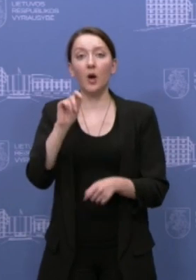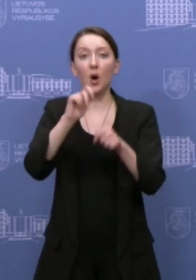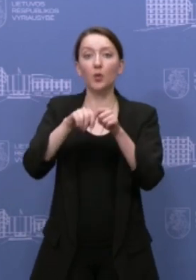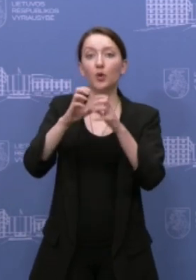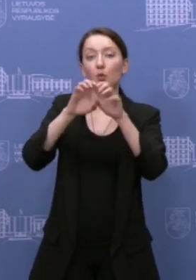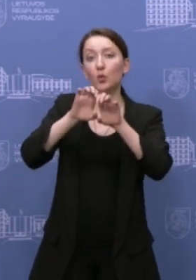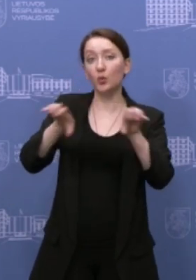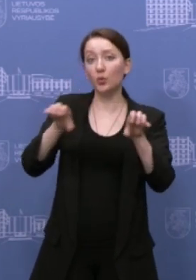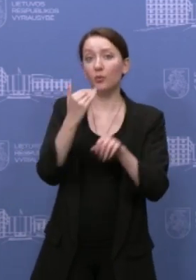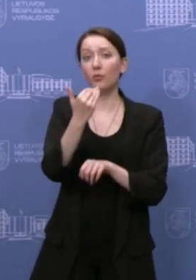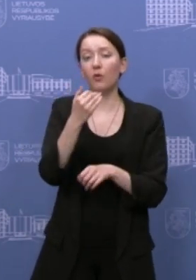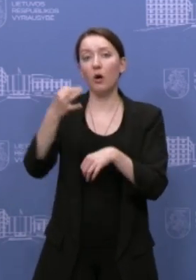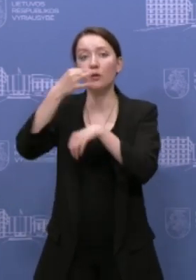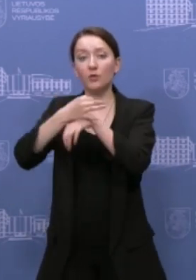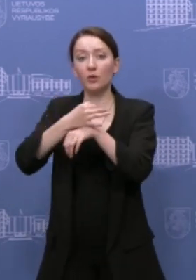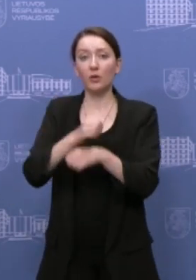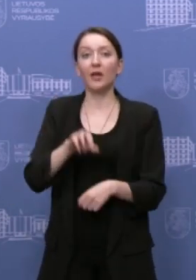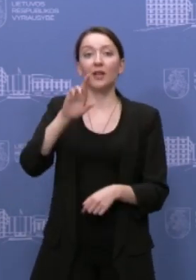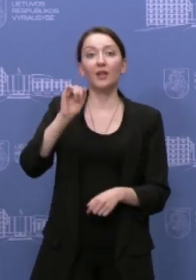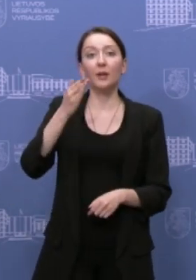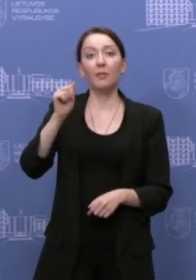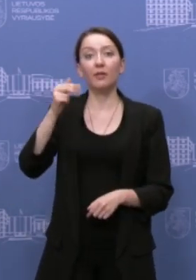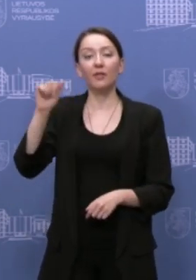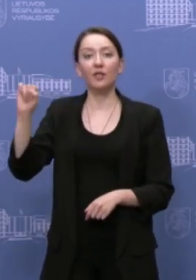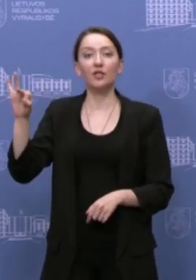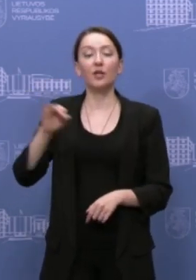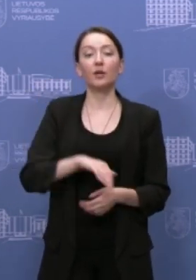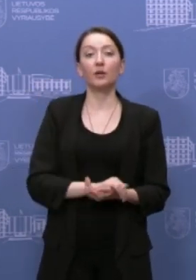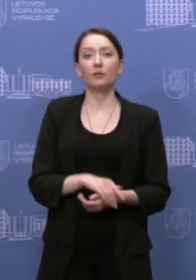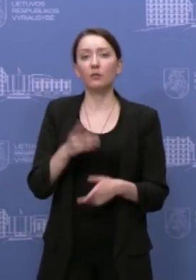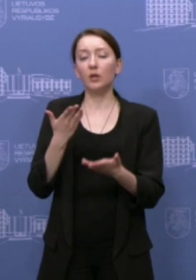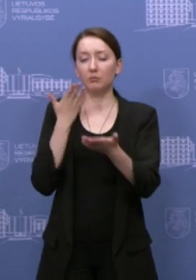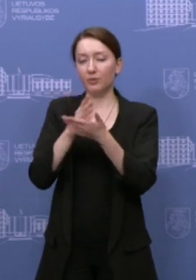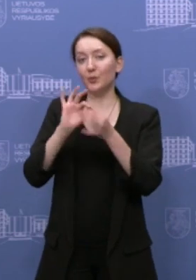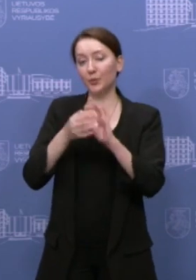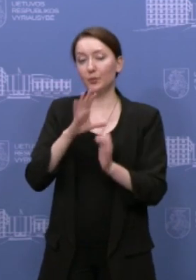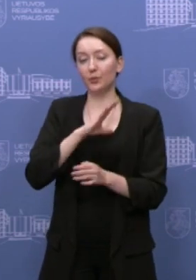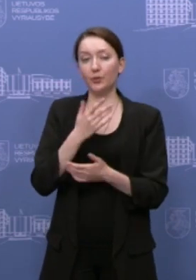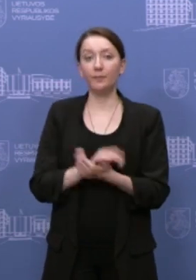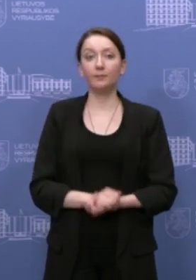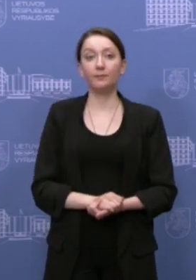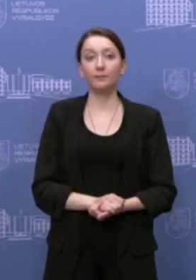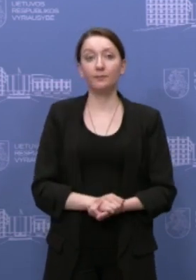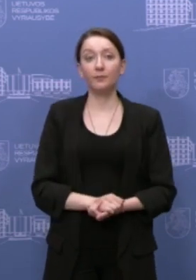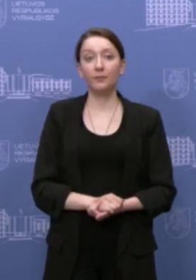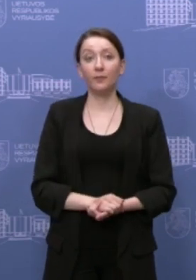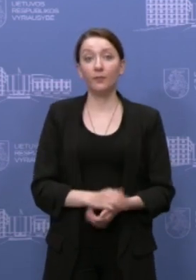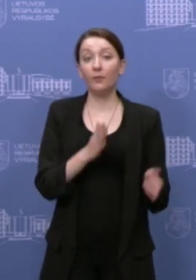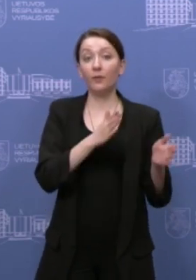auditūrų mūsų atstovu, su ponu Rimantu Šadžiumiu, tai jis iš tame pristatė šitą auditą. Supratau,